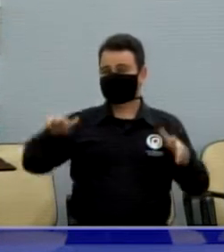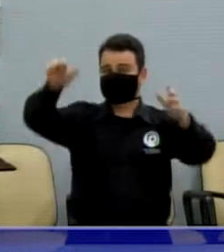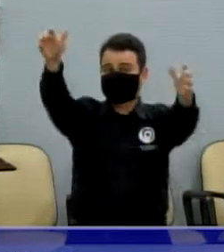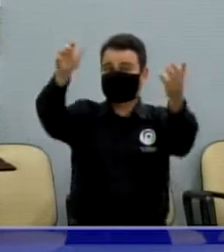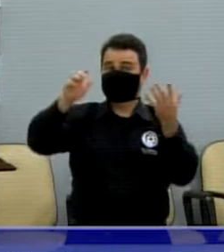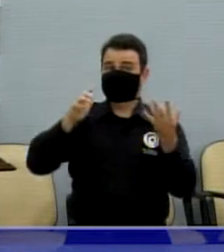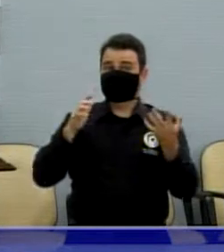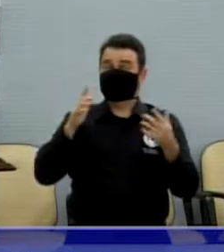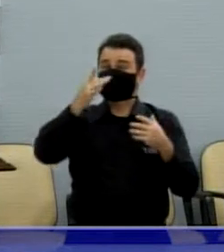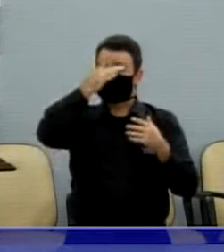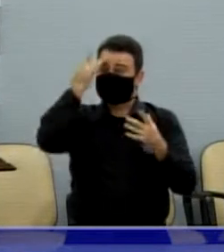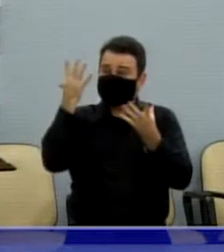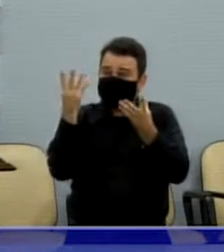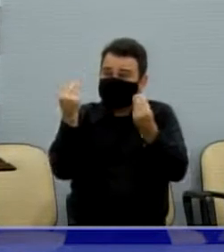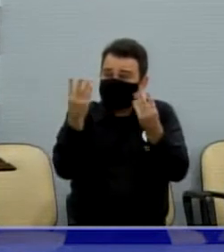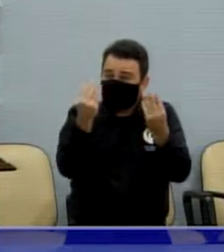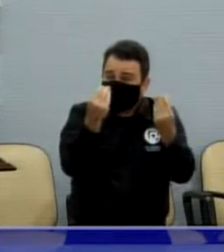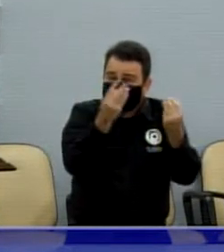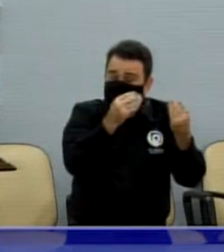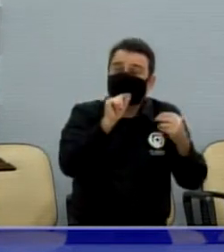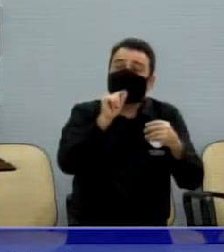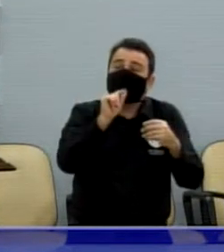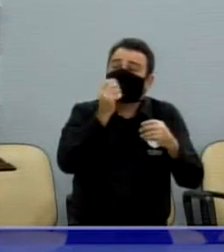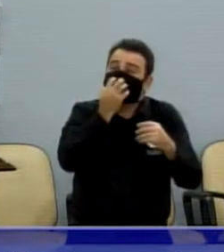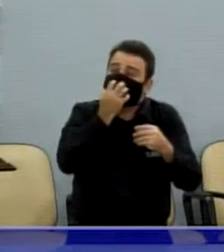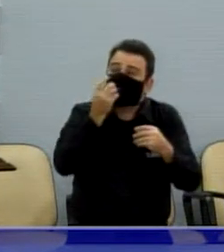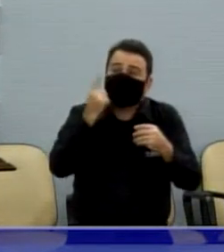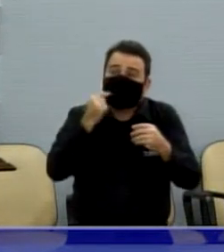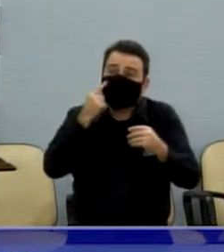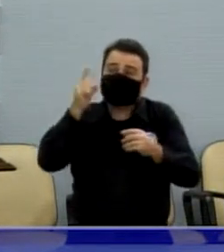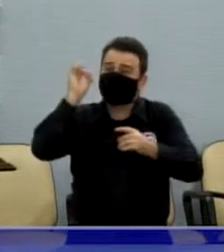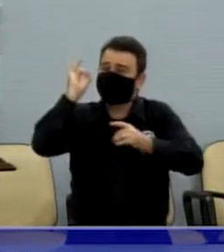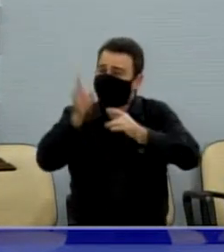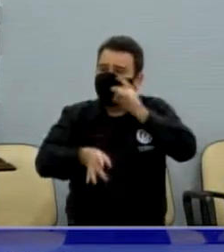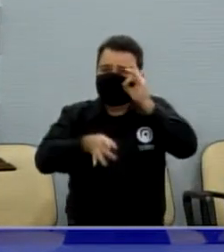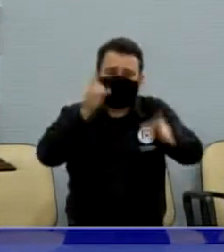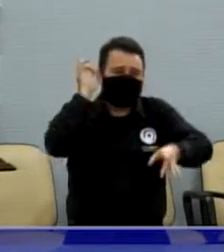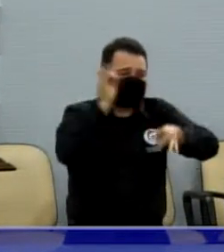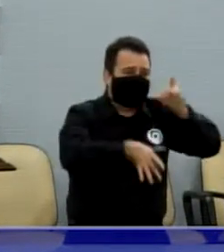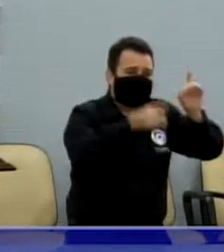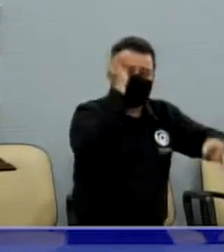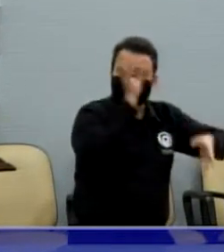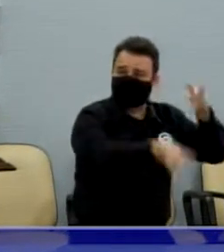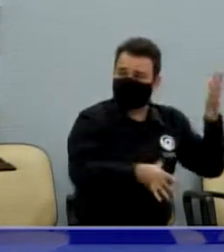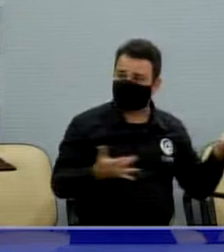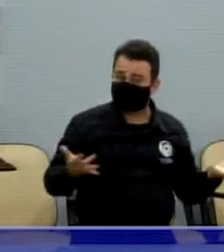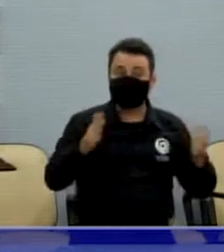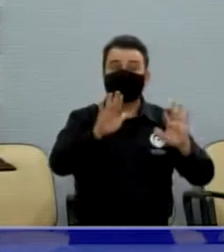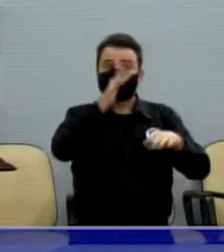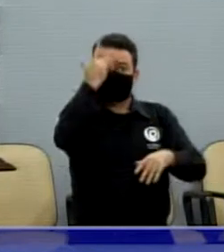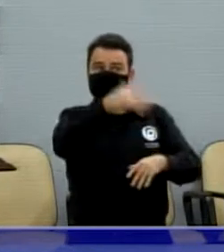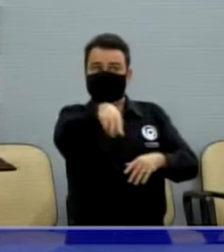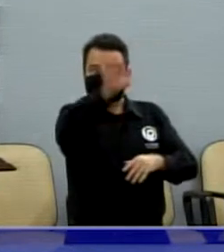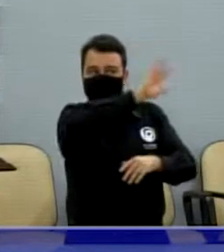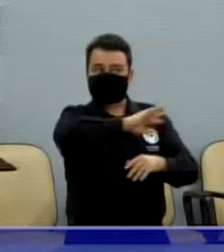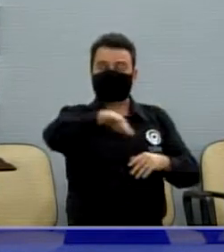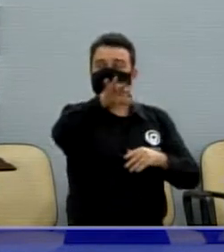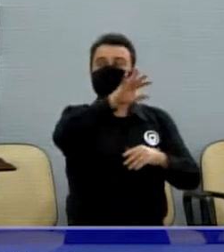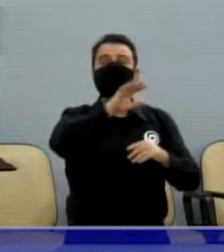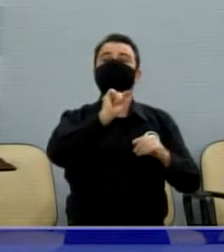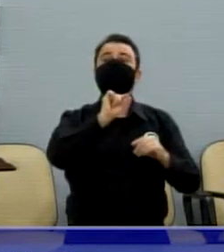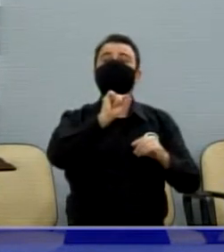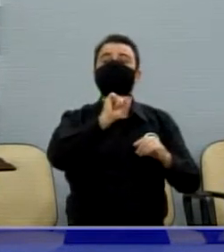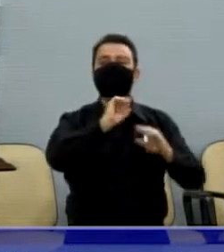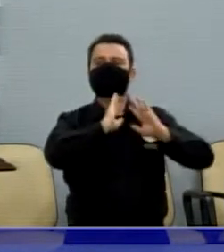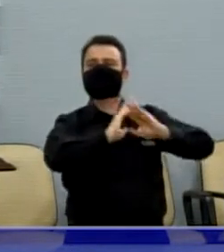está muito grande, o abandono está muito grande e a cobrança da população, não só